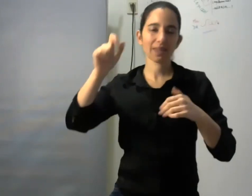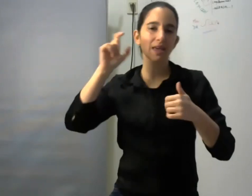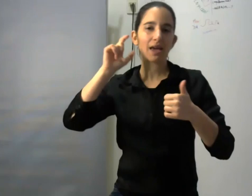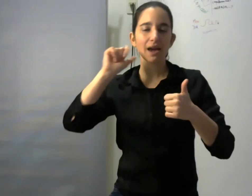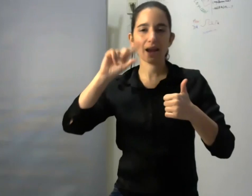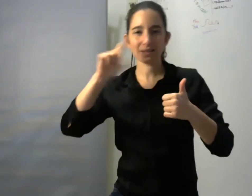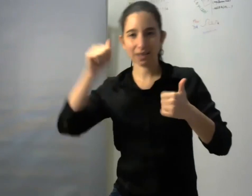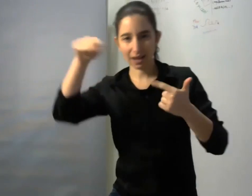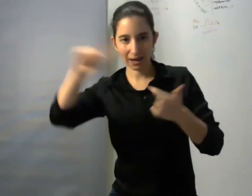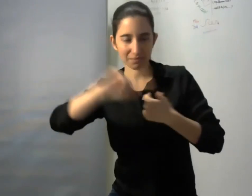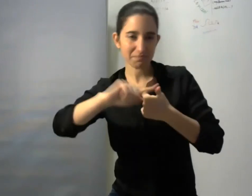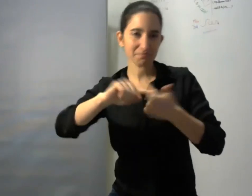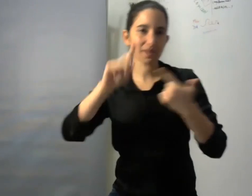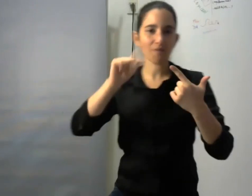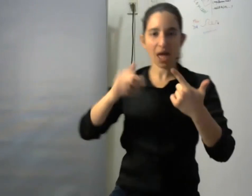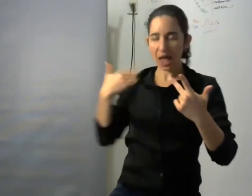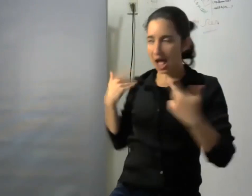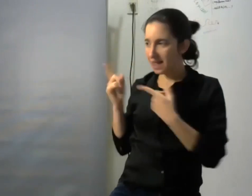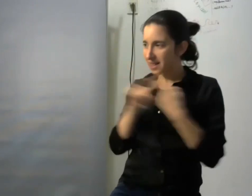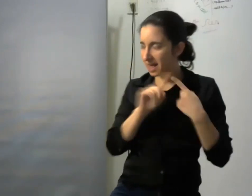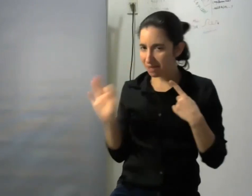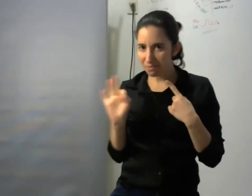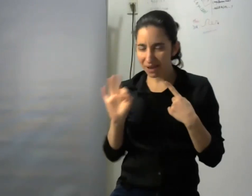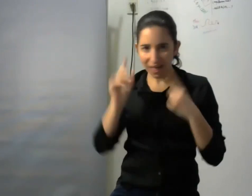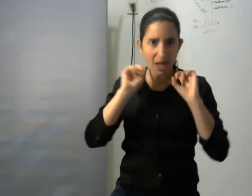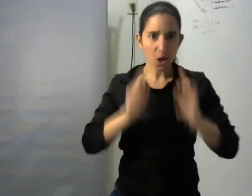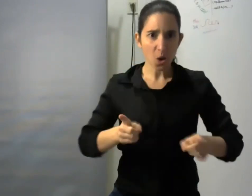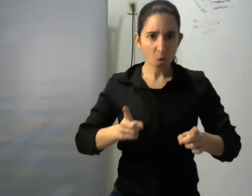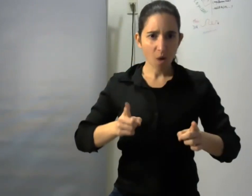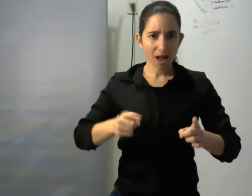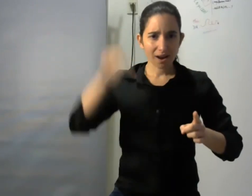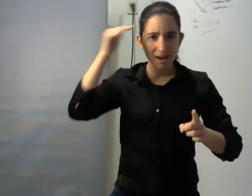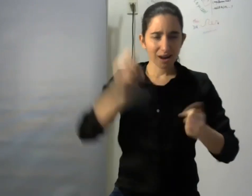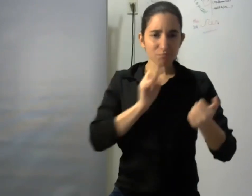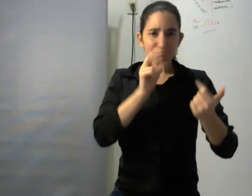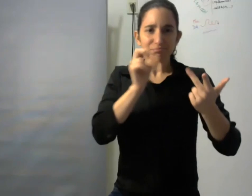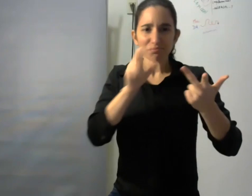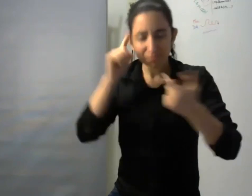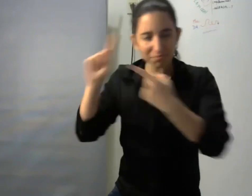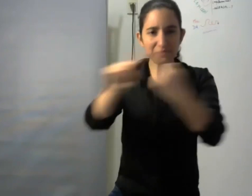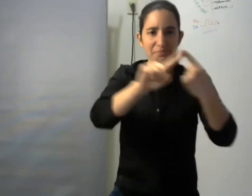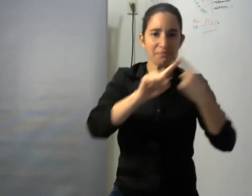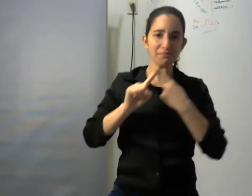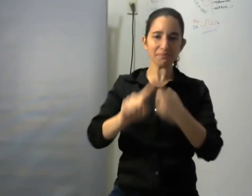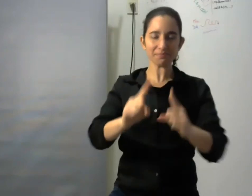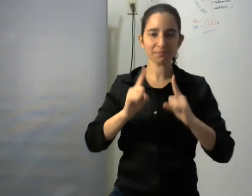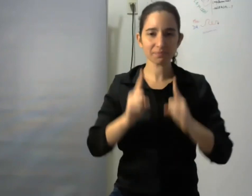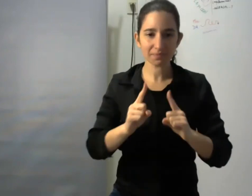nuestras presentaciones coincidimos en muchas de las cosas distintas perspectivas pero en muchas de las cosas que vamos a decir acá y estoy